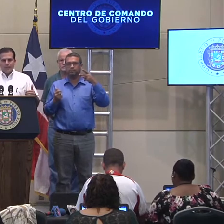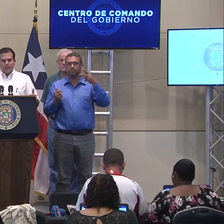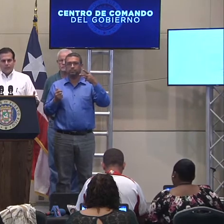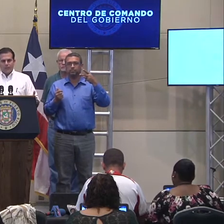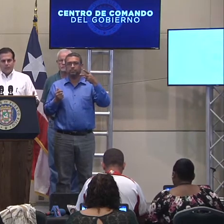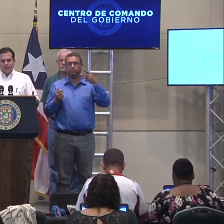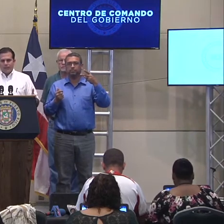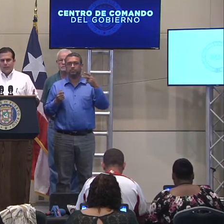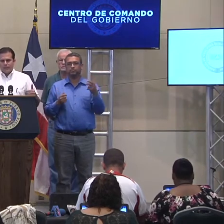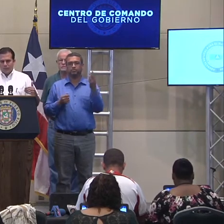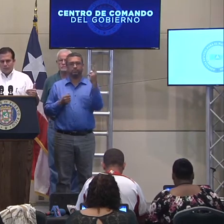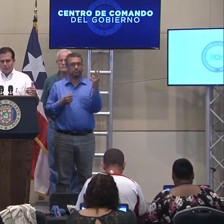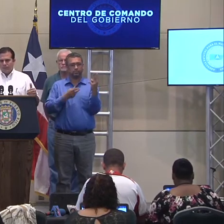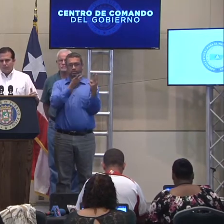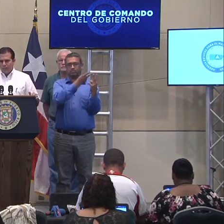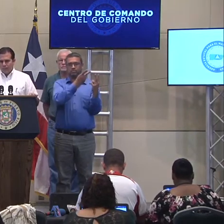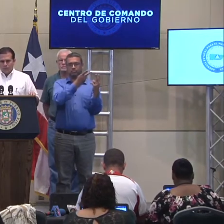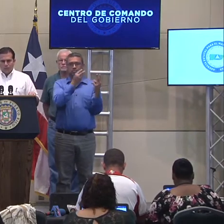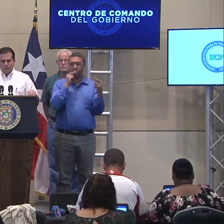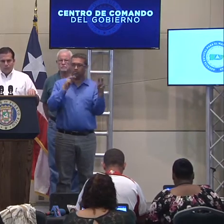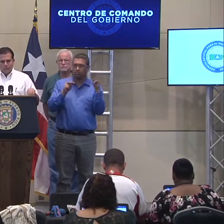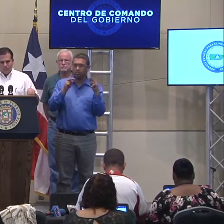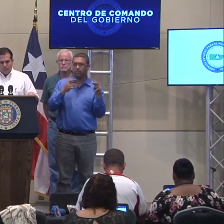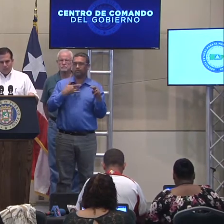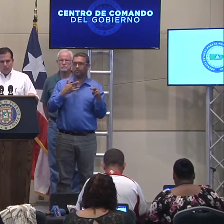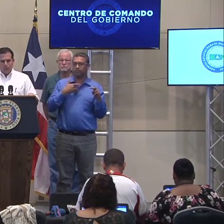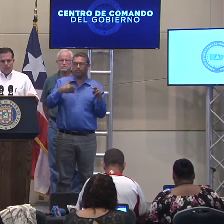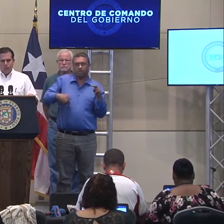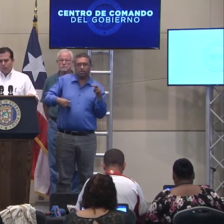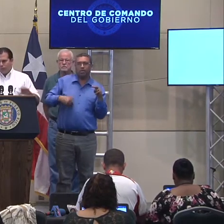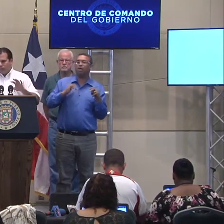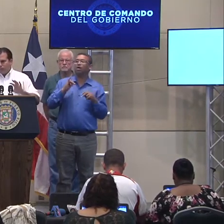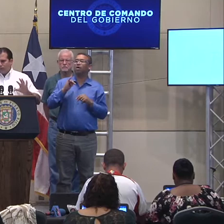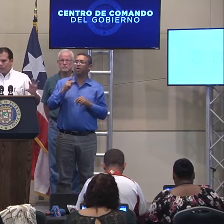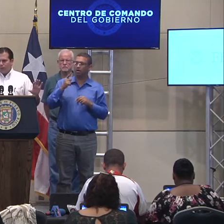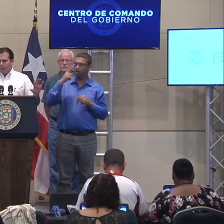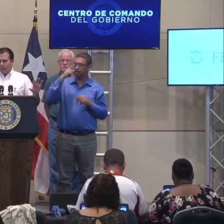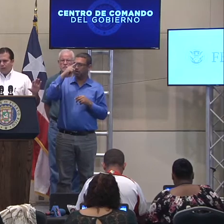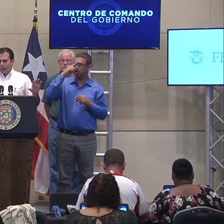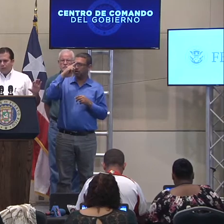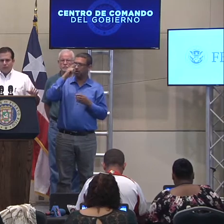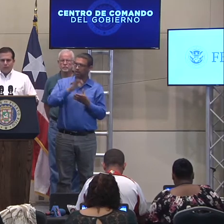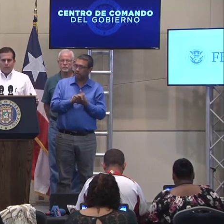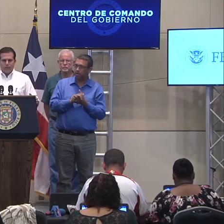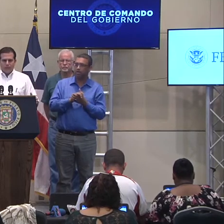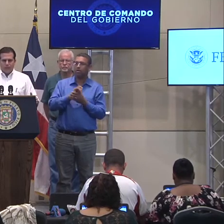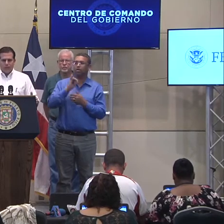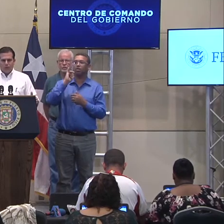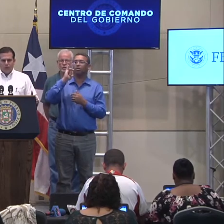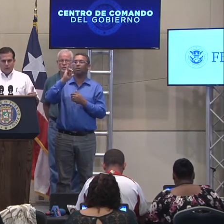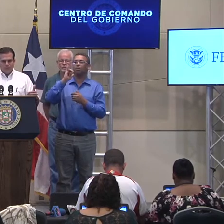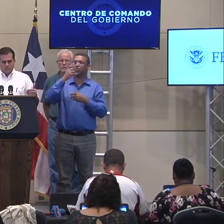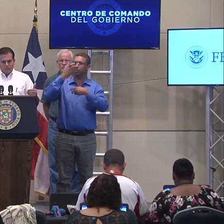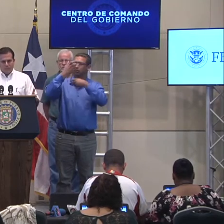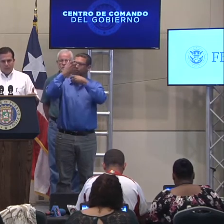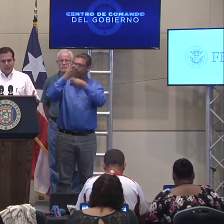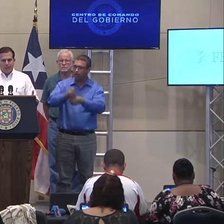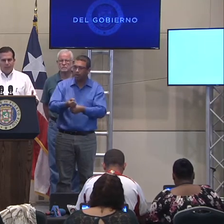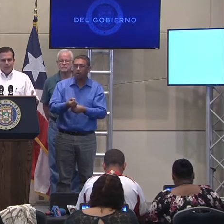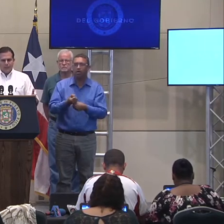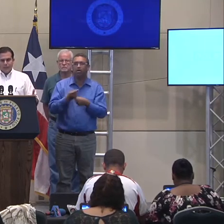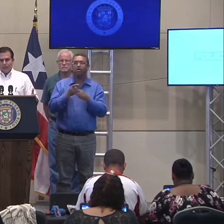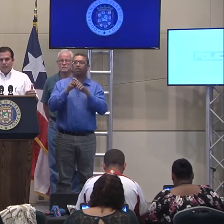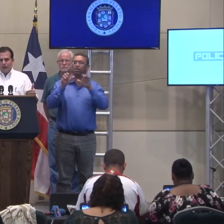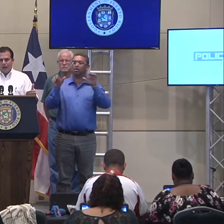sientan que exista esa credibilidad tanto del, verdad, del gobierno local como de todas las operaciones que tenemos, eh,